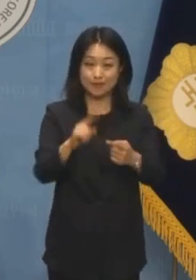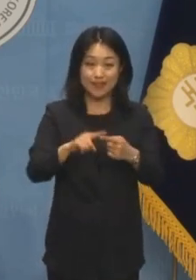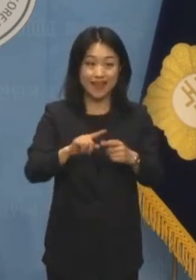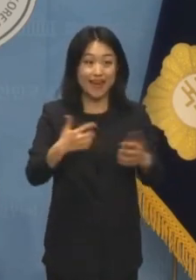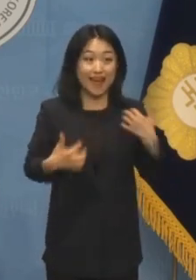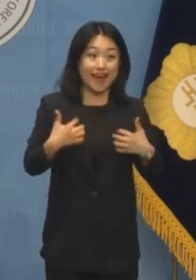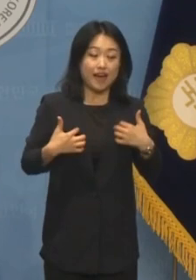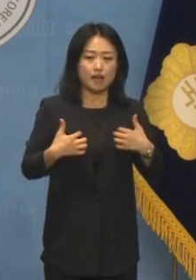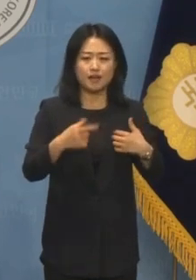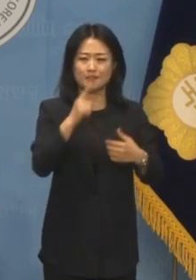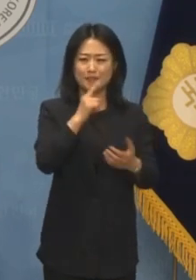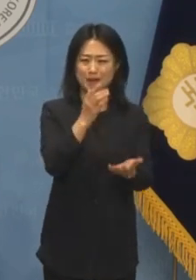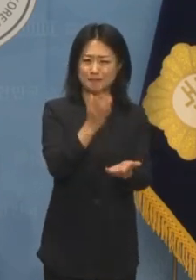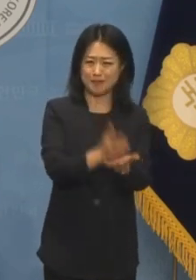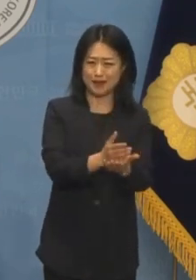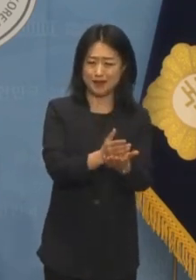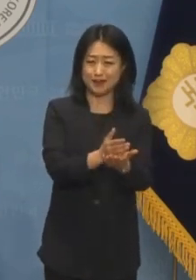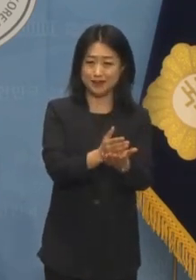발표해 올리겠습니다.